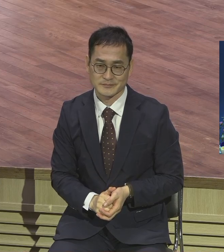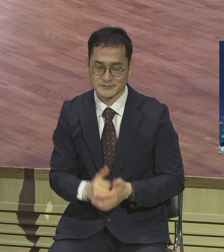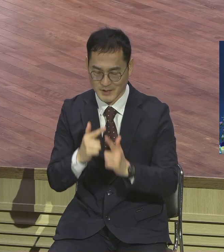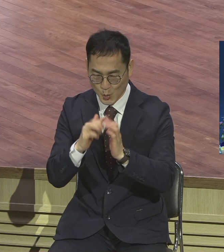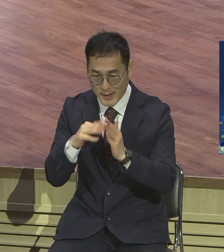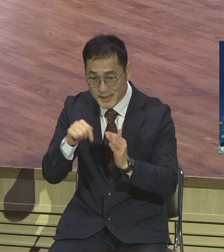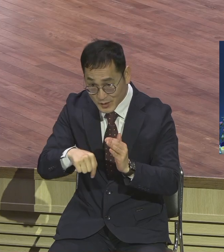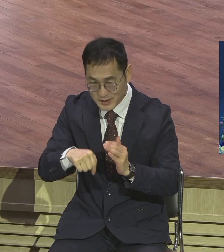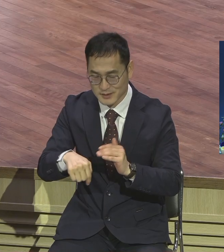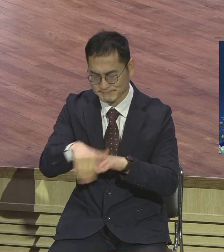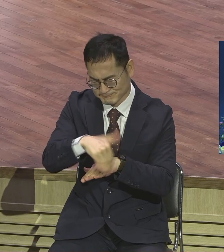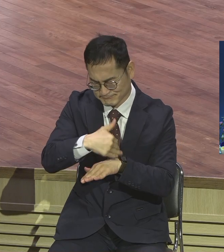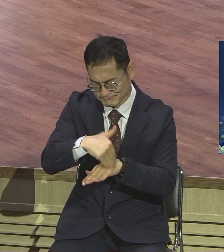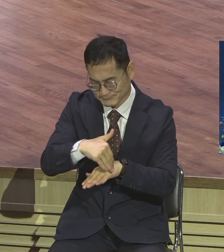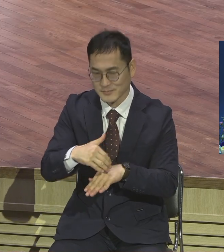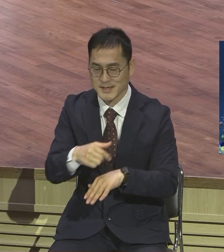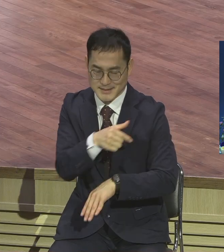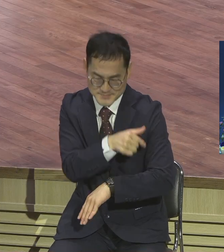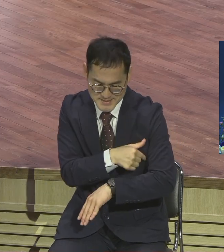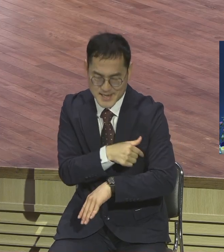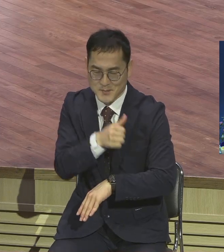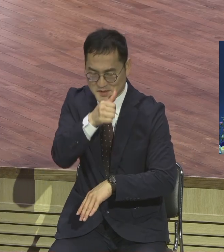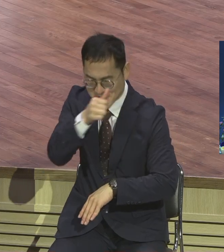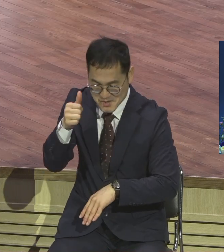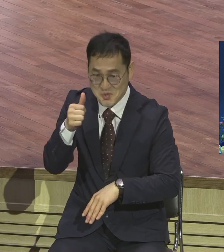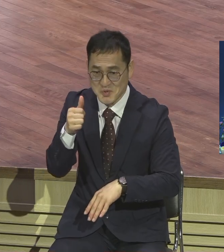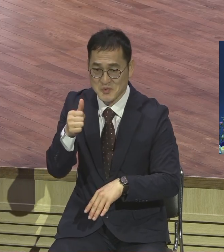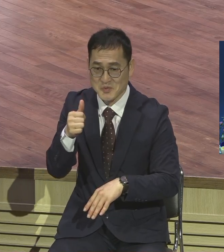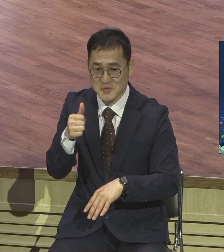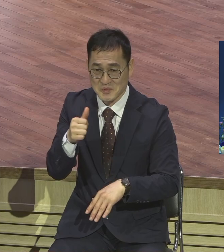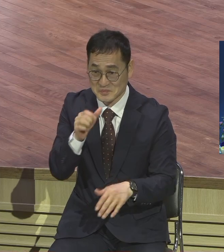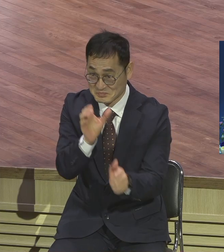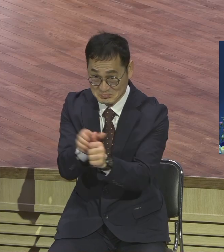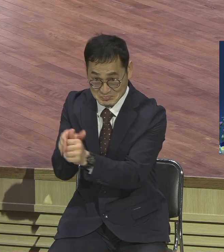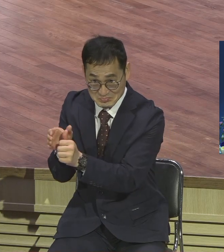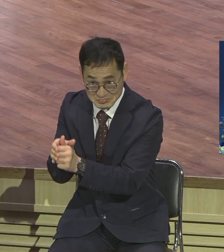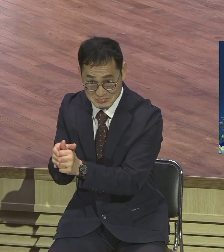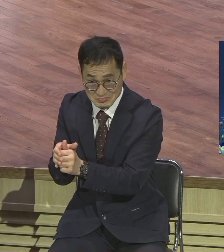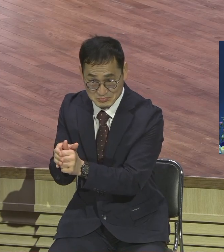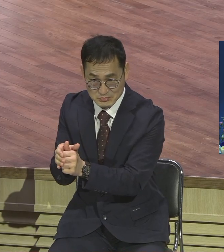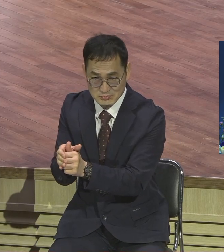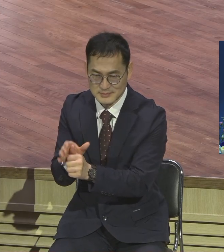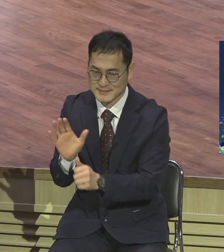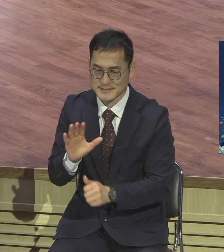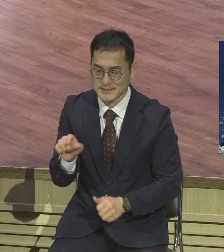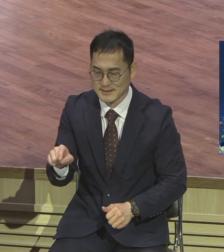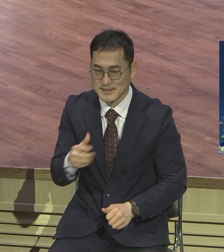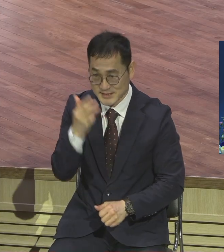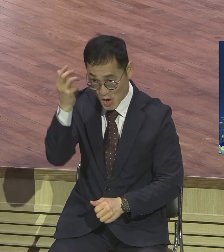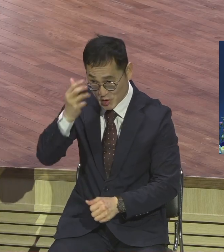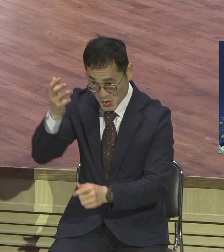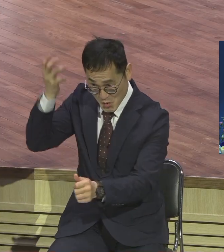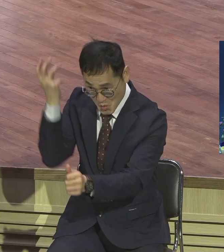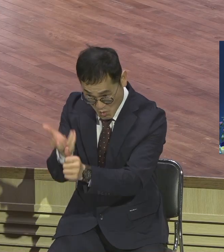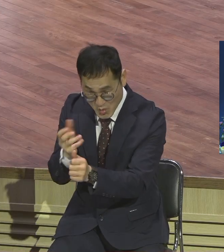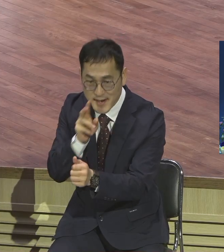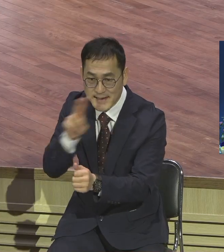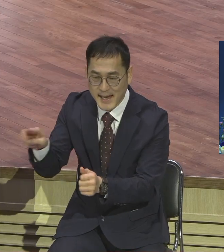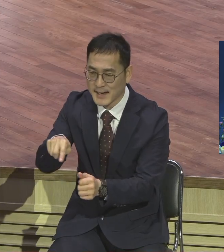장로하고 건사하고 집사 아니에요 성령의 사람 아니면 절대 할 수 없어요 성령이 아니고는 예수를